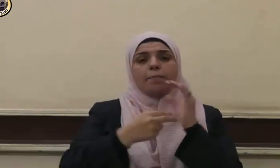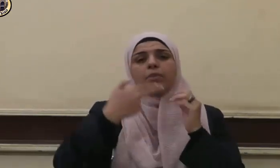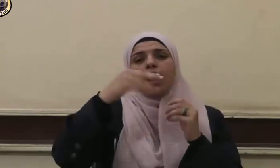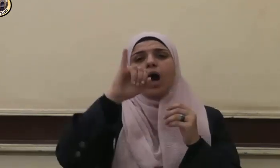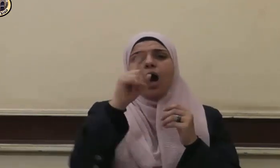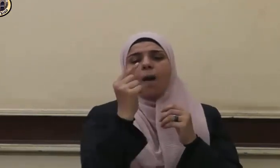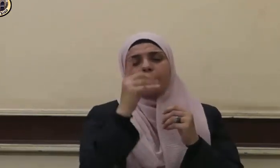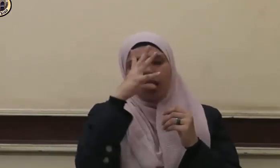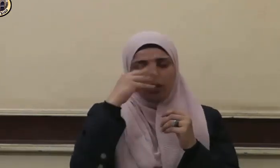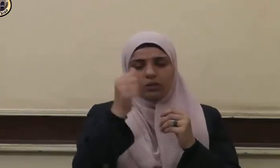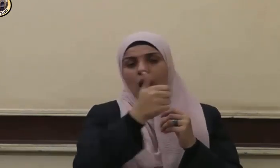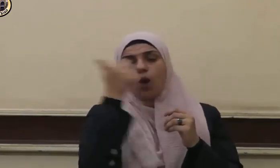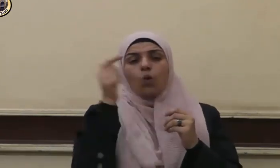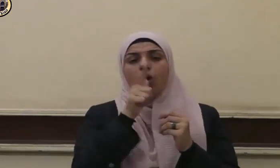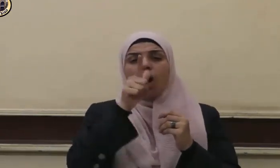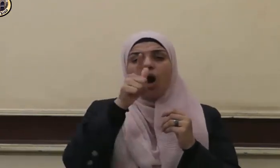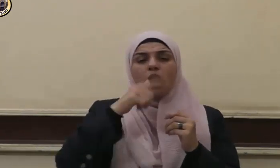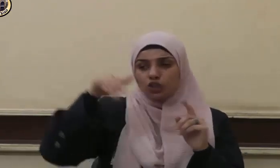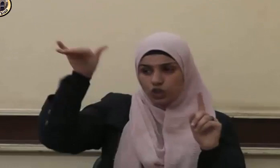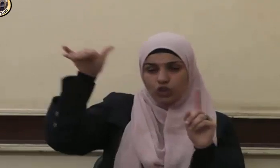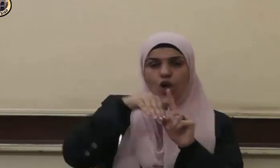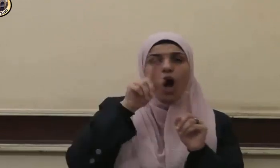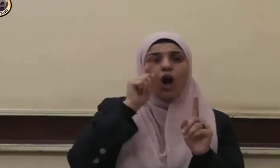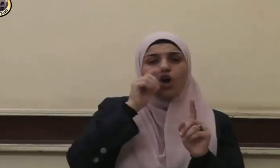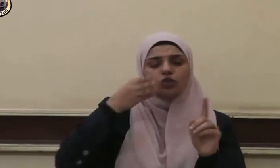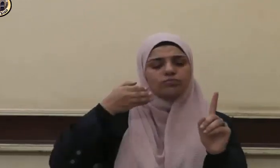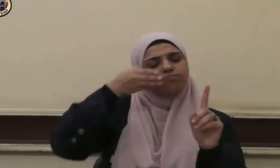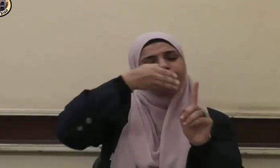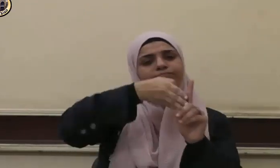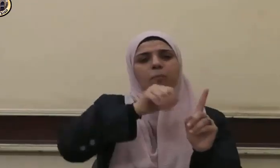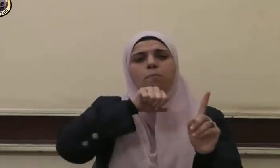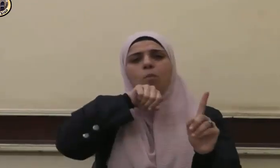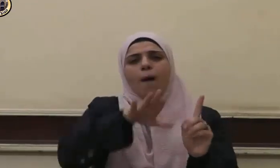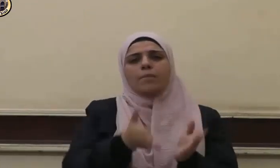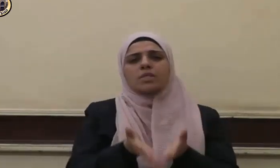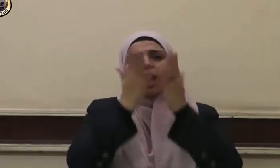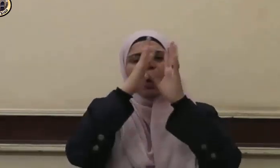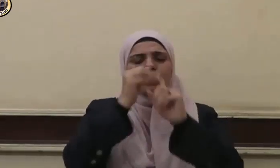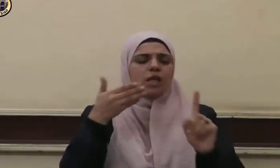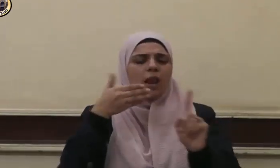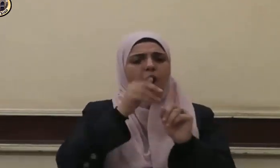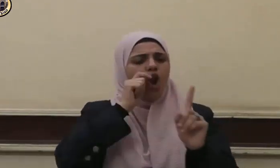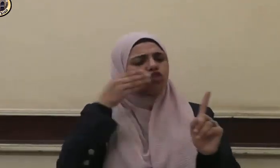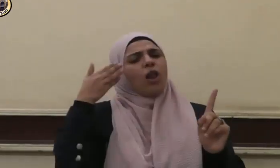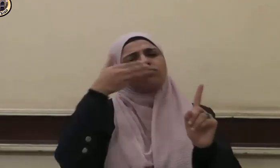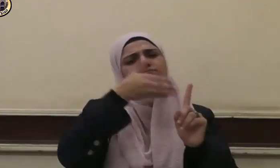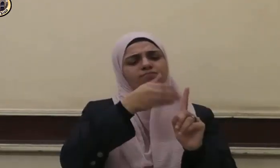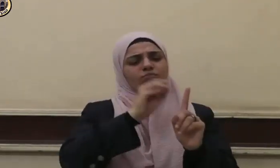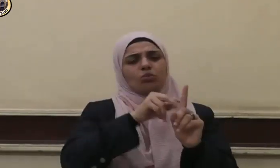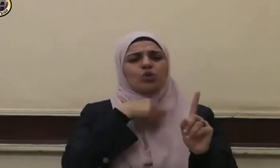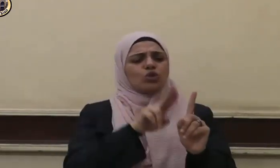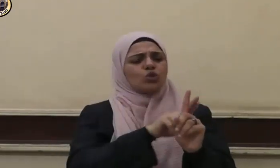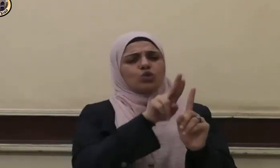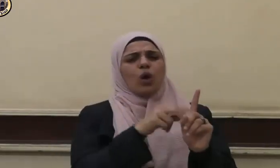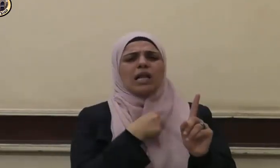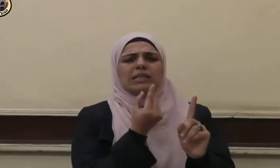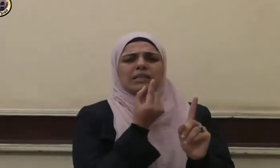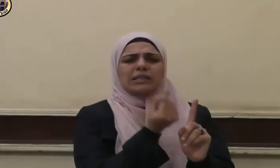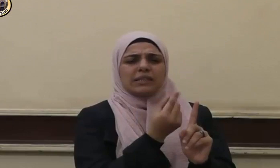عنهما قال جاء رجل إلى النبي صلى الله عليه وسلم يستأذنه